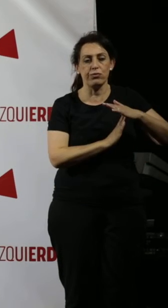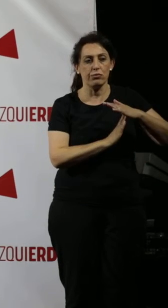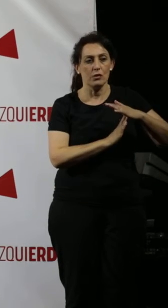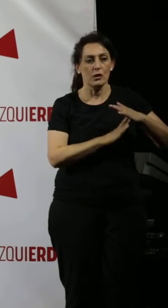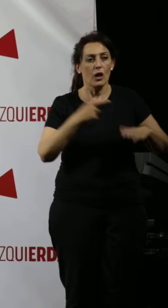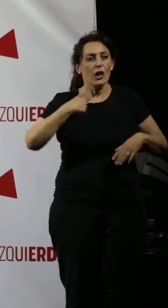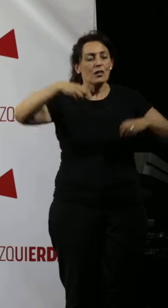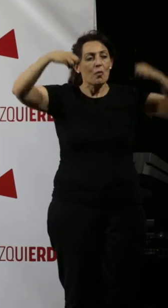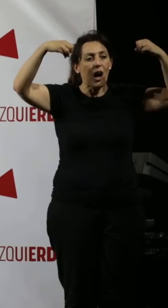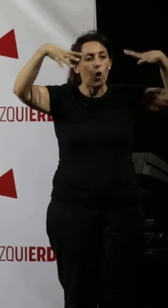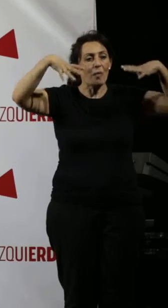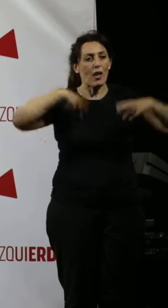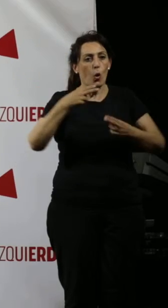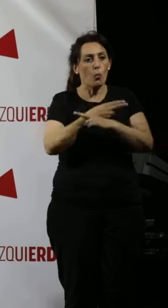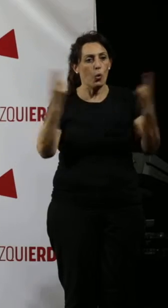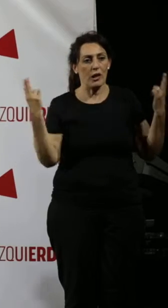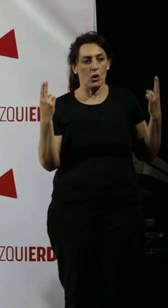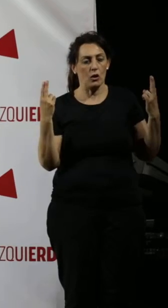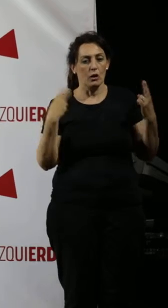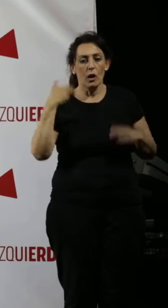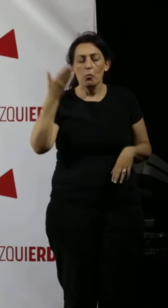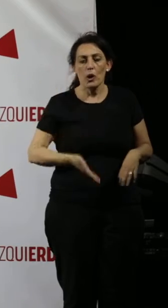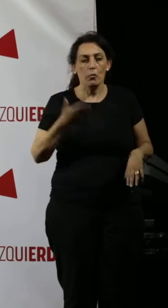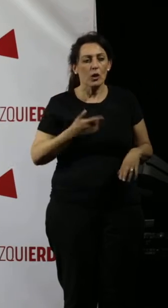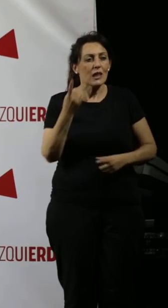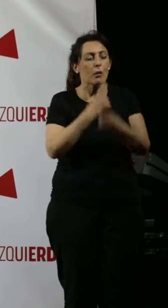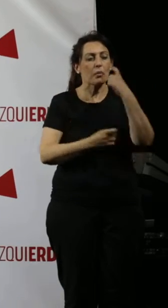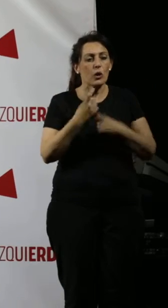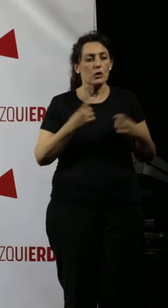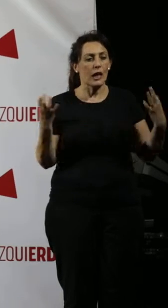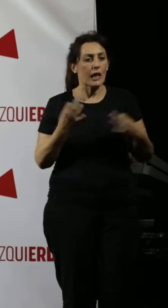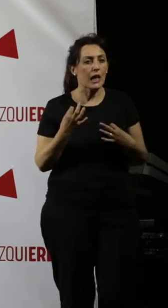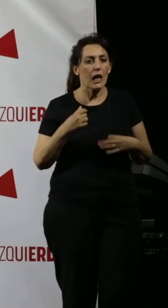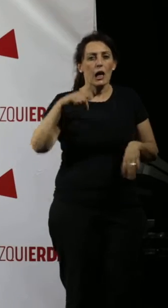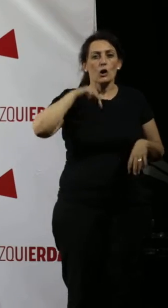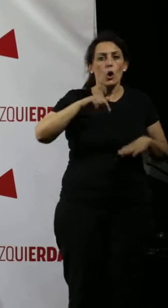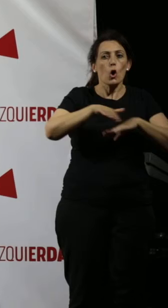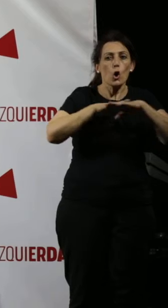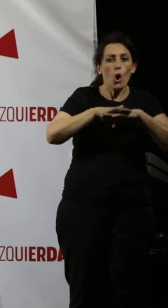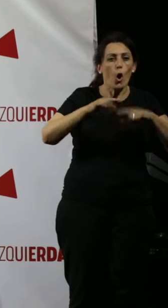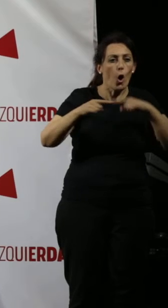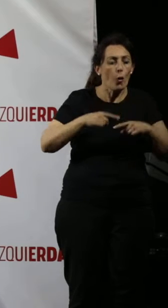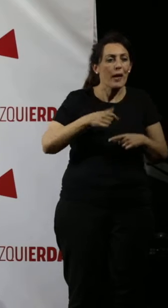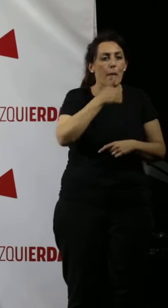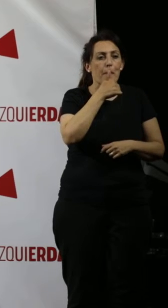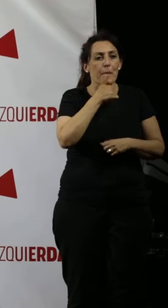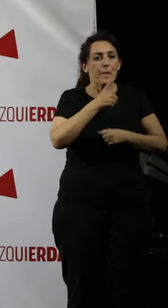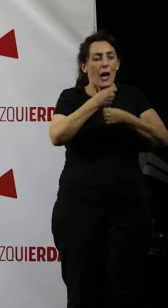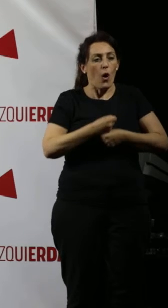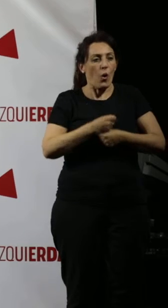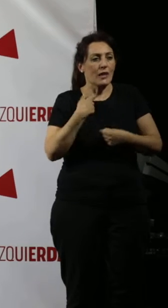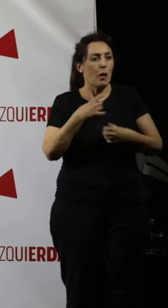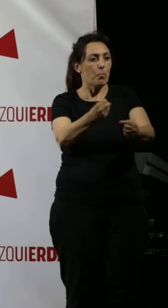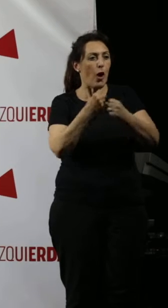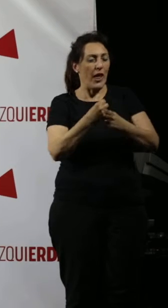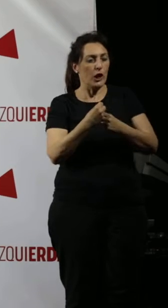alumbrado público. Es muy importante hacerse la siguiente pregunta. ¿Qué gobierno es capaz de soportar la presión de los